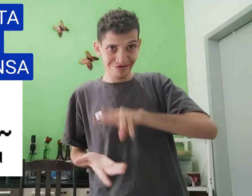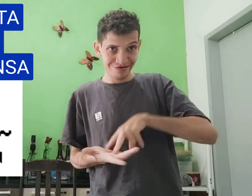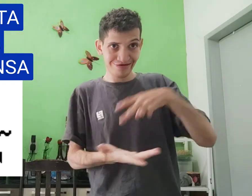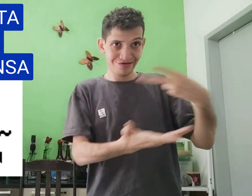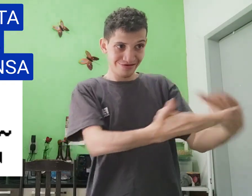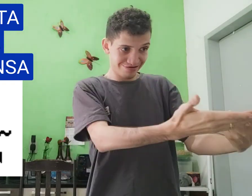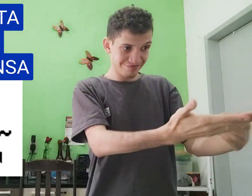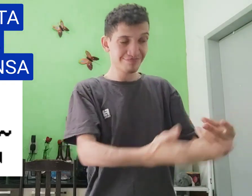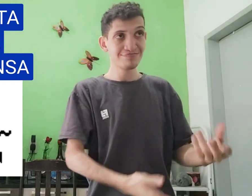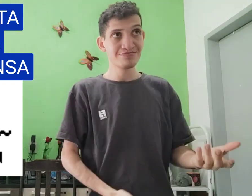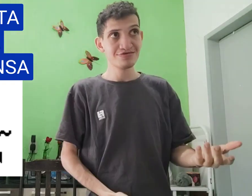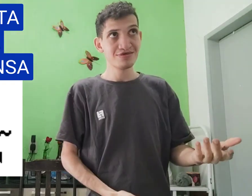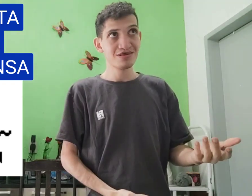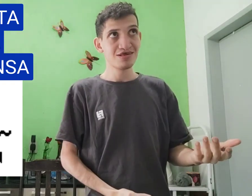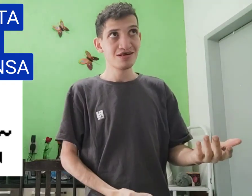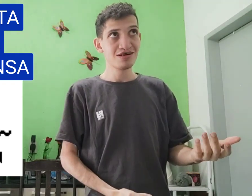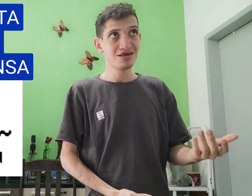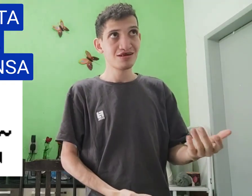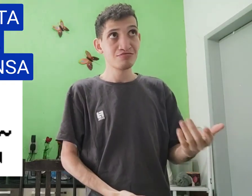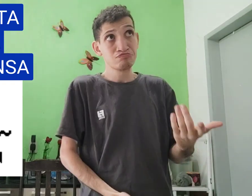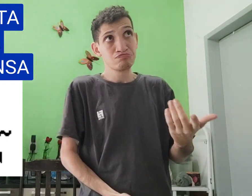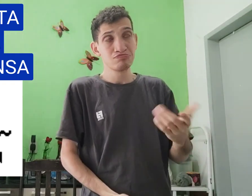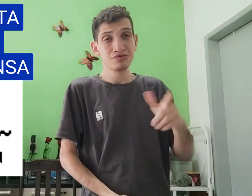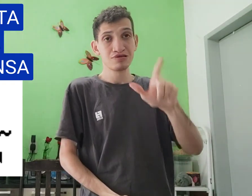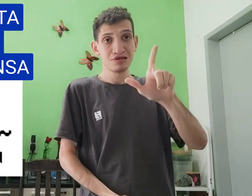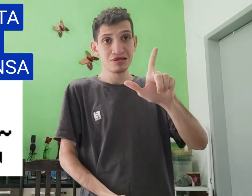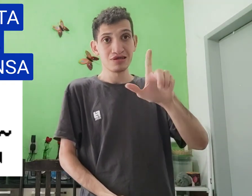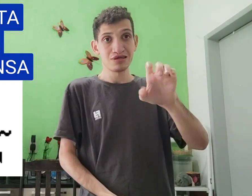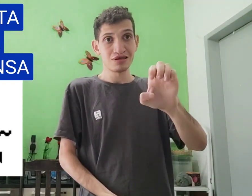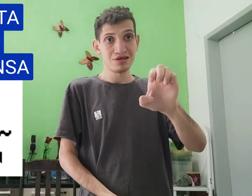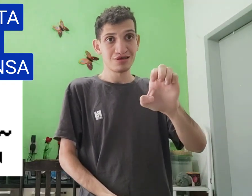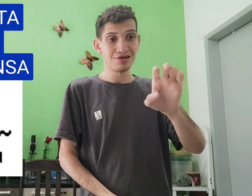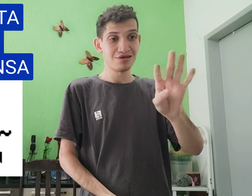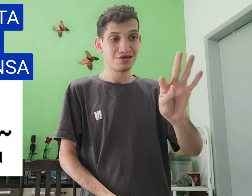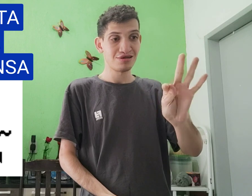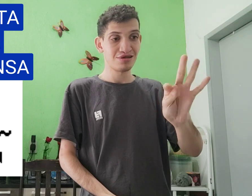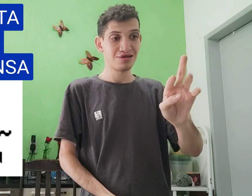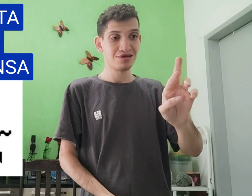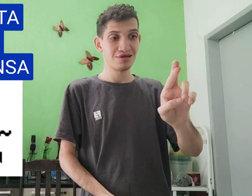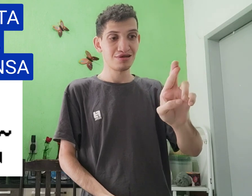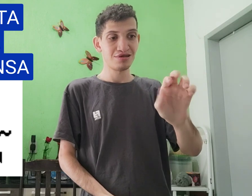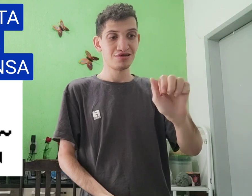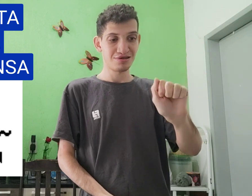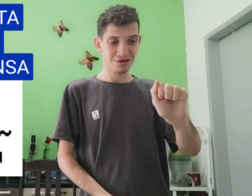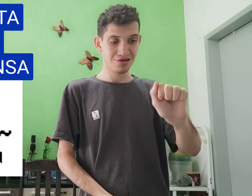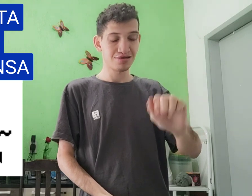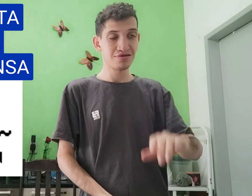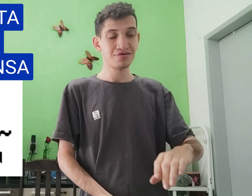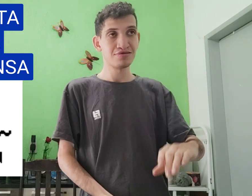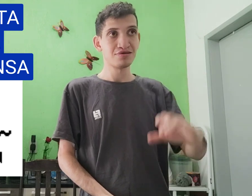Português, tradução, então, letra,